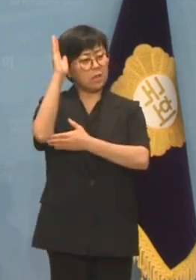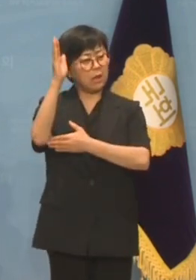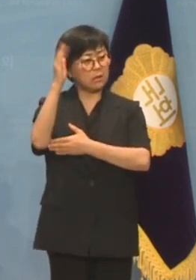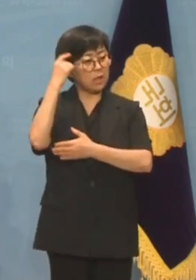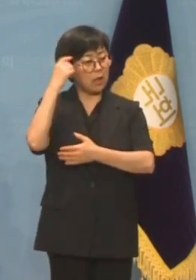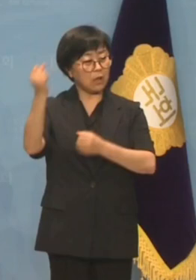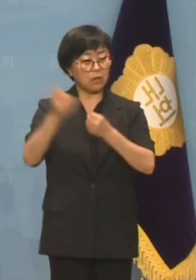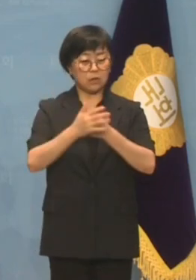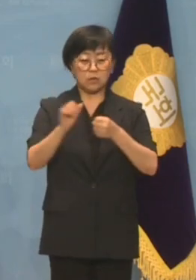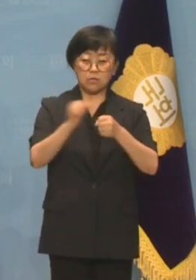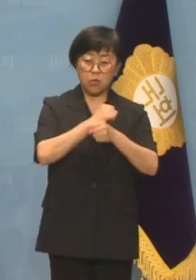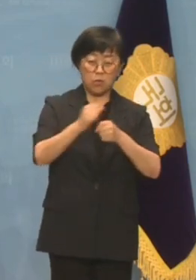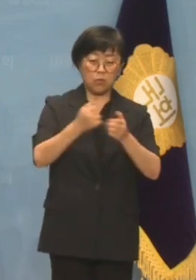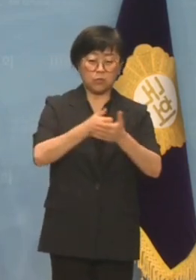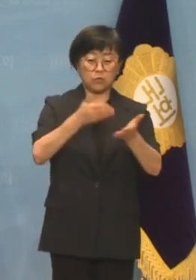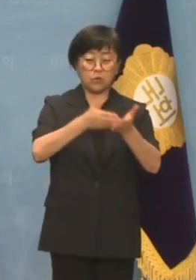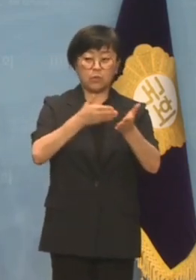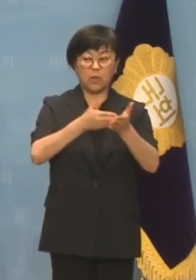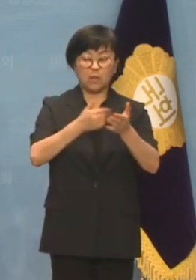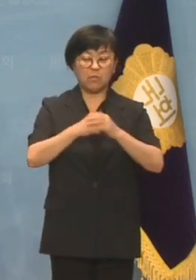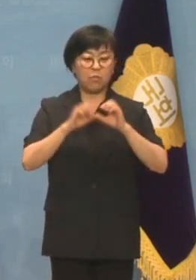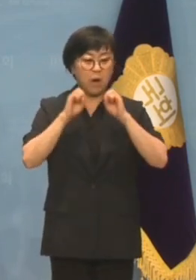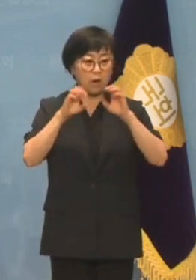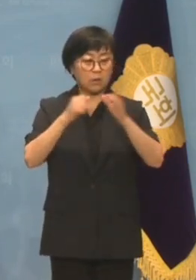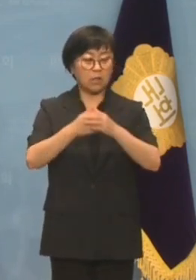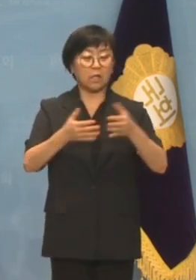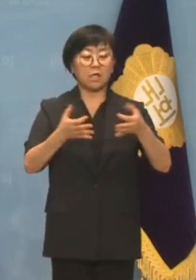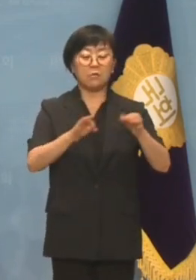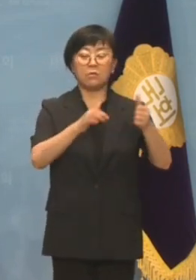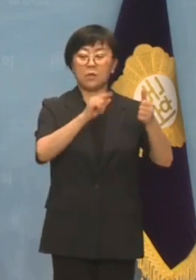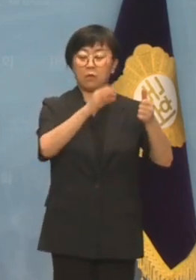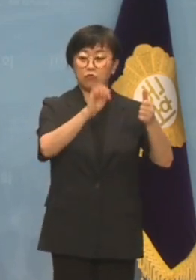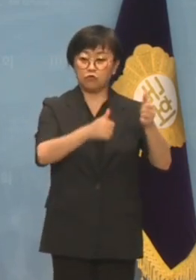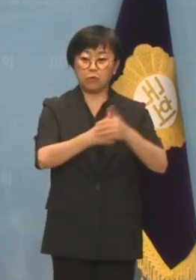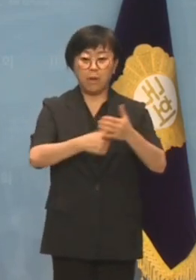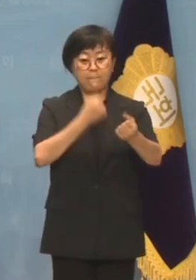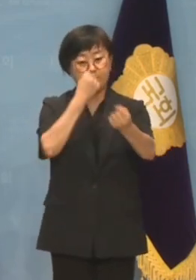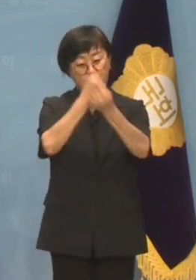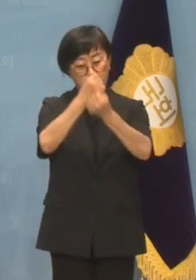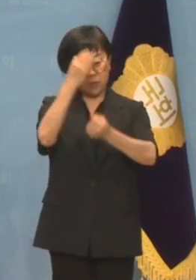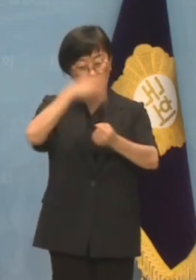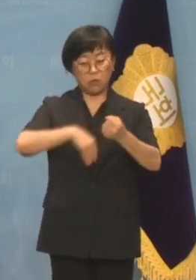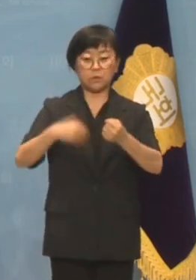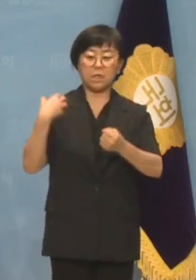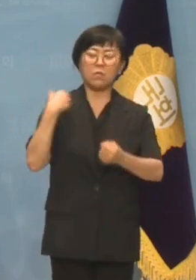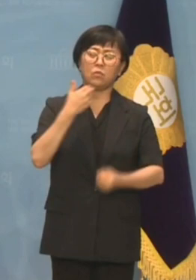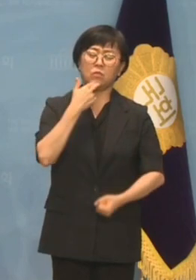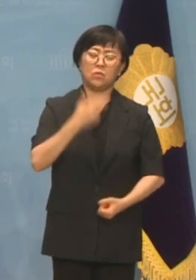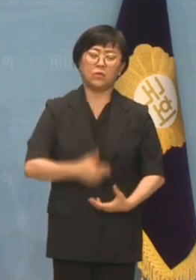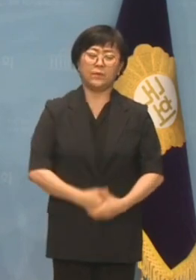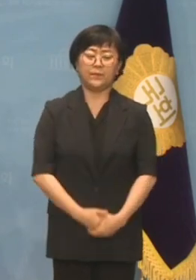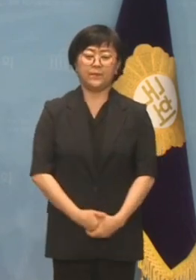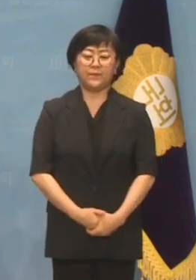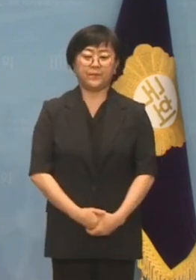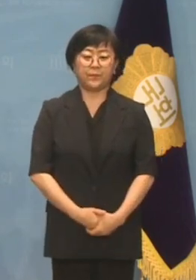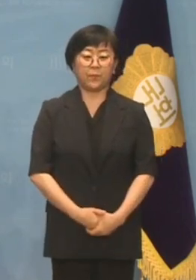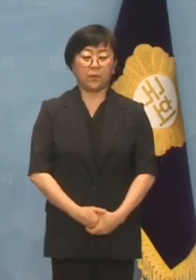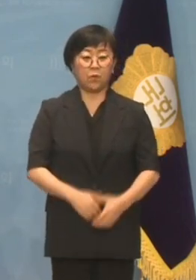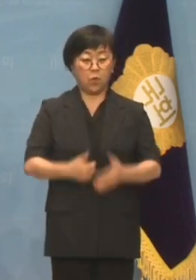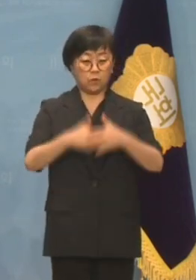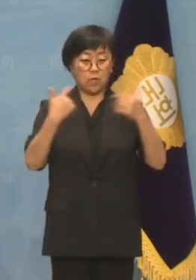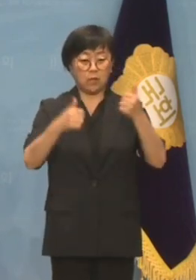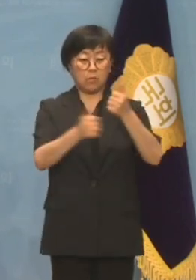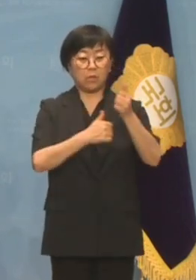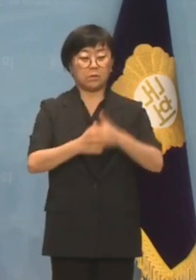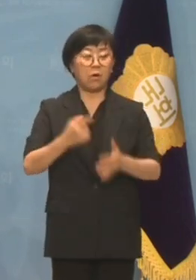비롯된 음모론을 퍼뜨리며 선전선동하는 김 의원의 행태는 뻔뻔하고 무책임합니다. 또한 상임위